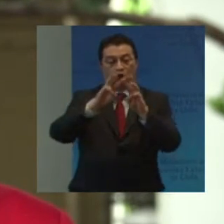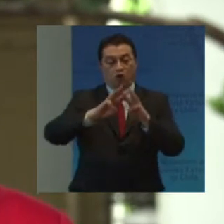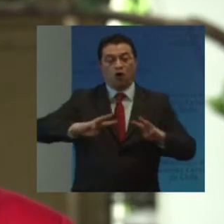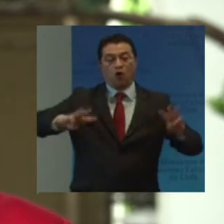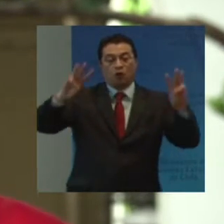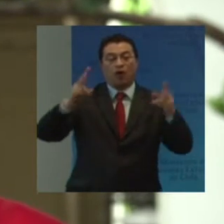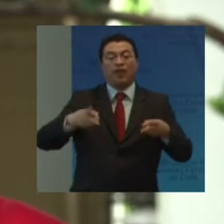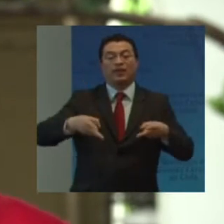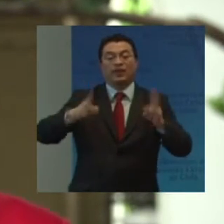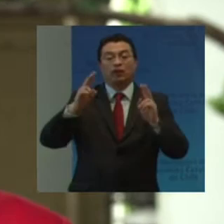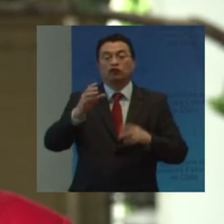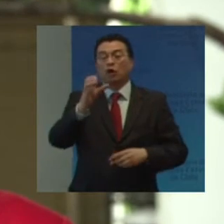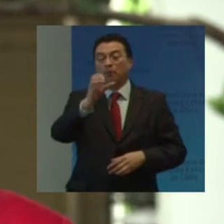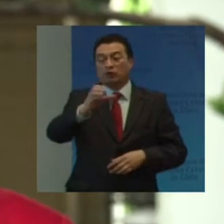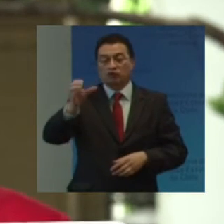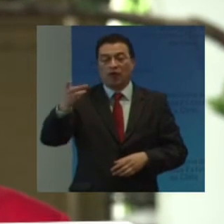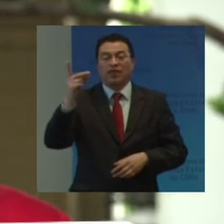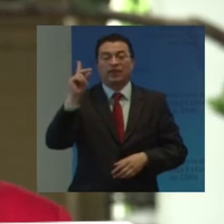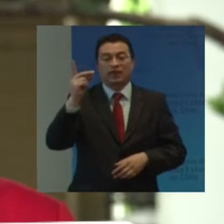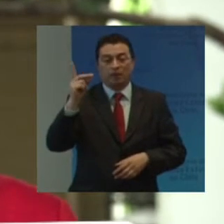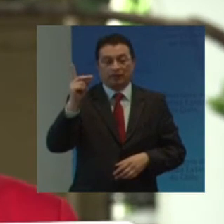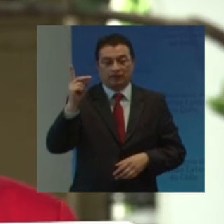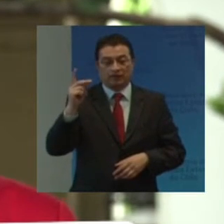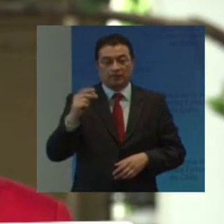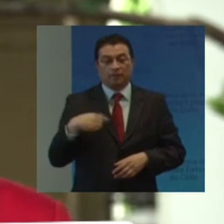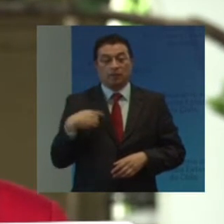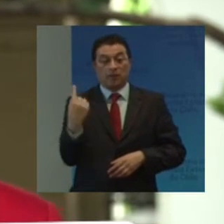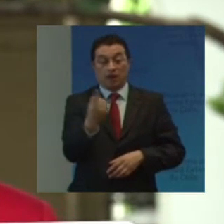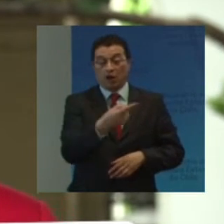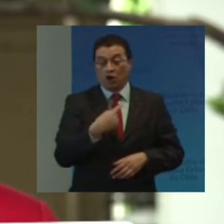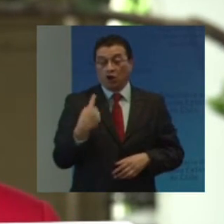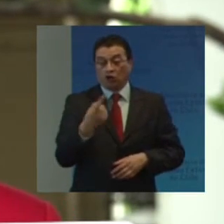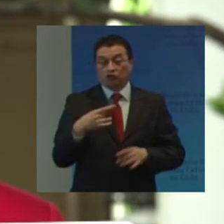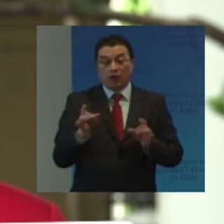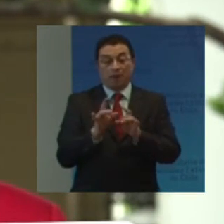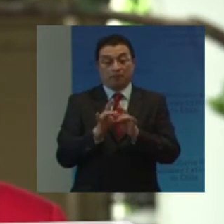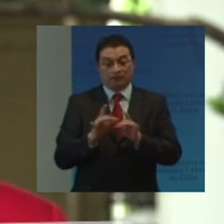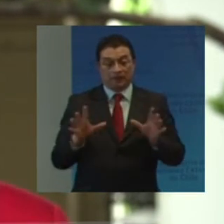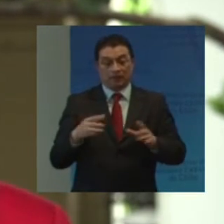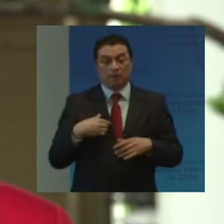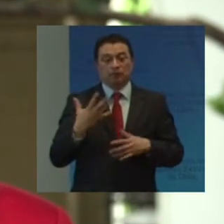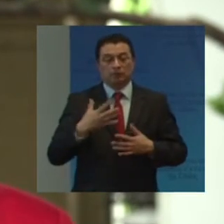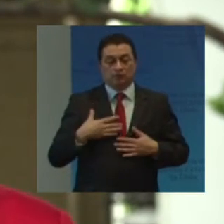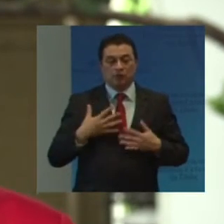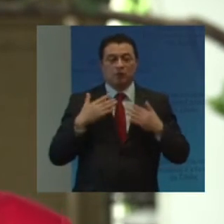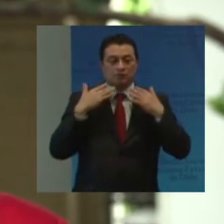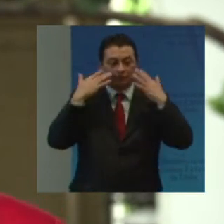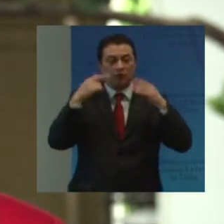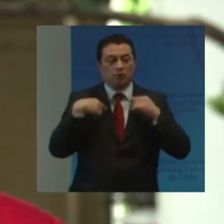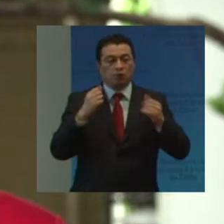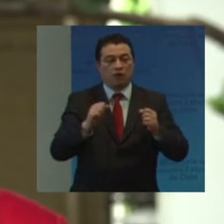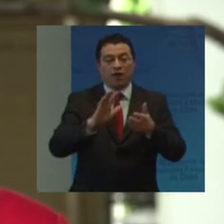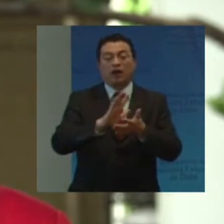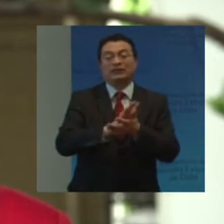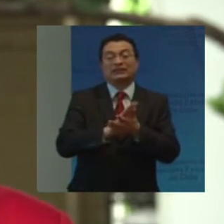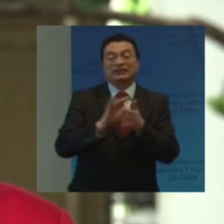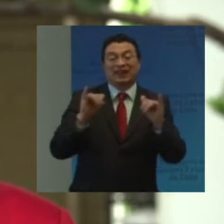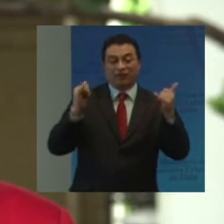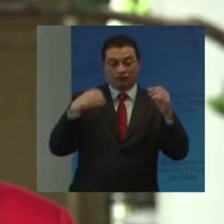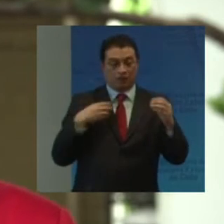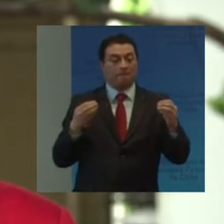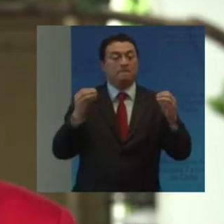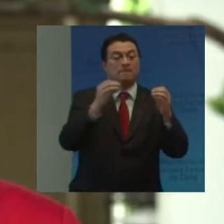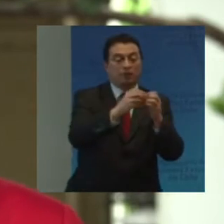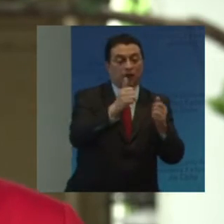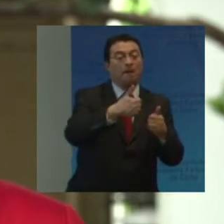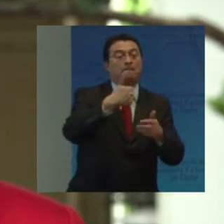Sobre los Derechos De las Personas Con Discapacidad Para nosotros Es especialmente grato El poder sumarnos A esta celebración Ante la presencia